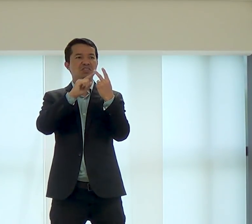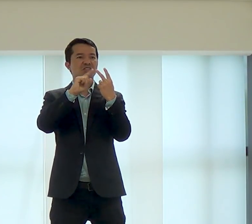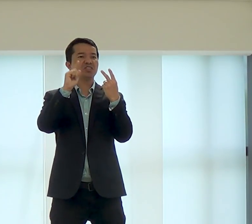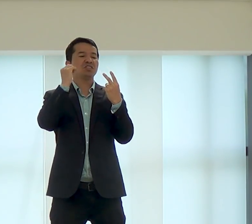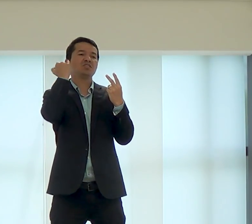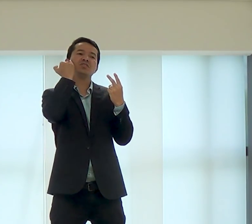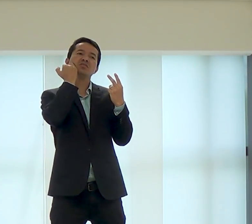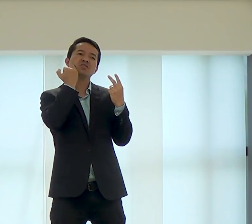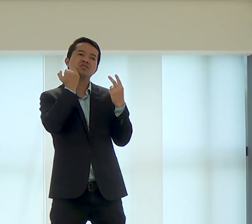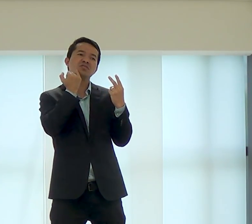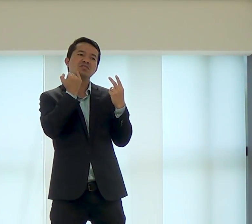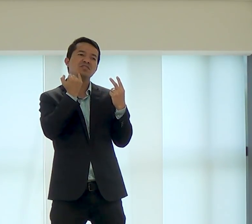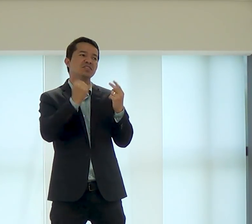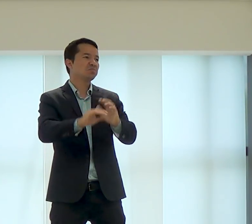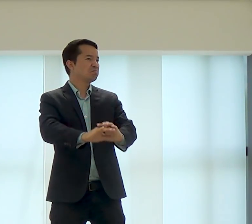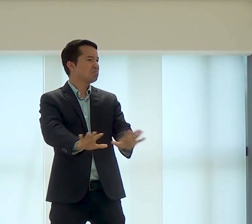e esse outro pastor de Goiás,